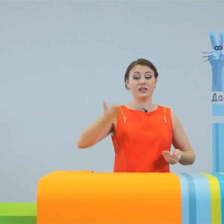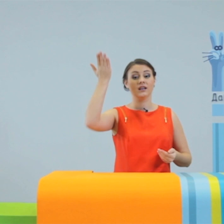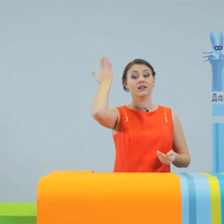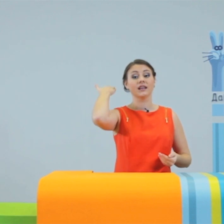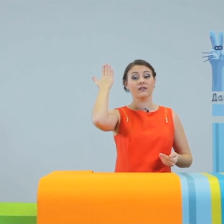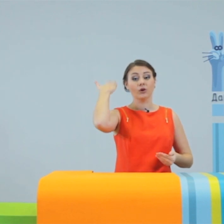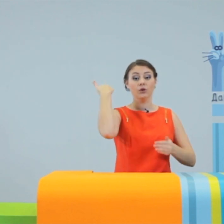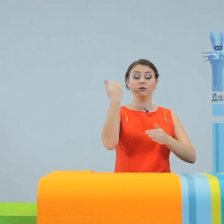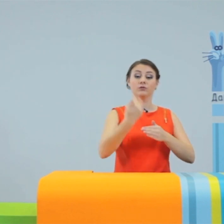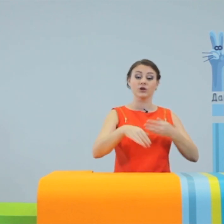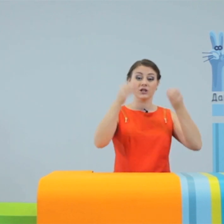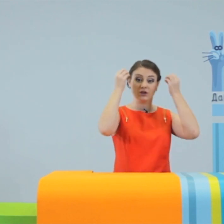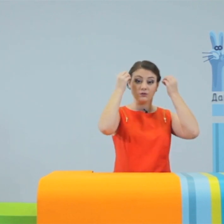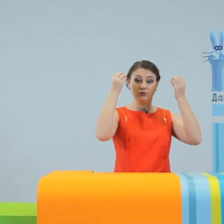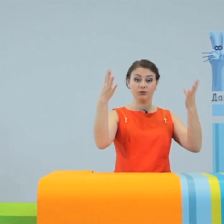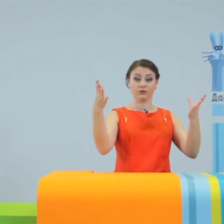давно ушедших культур.